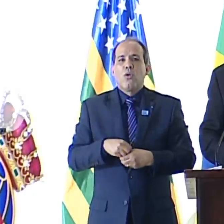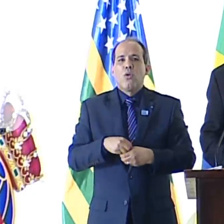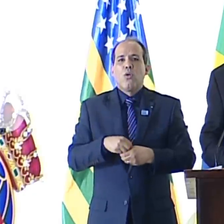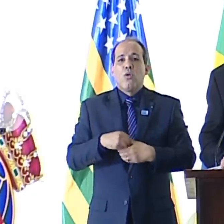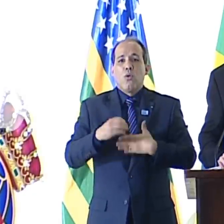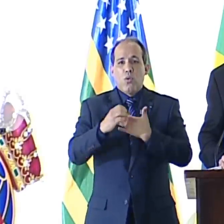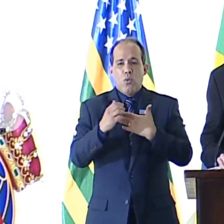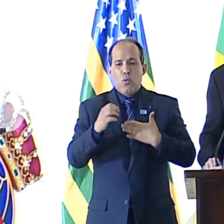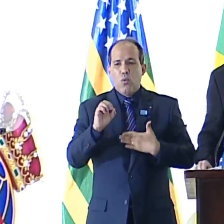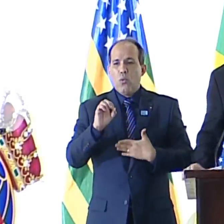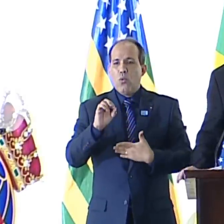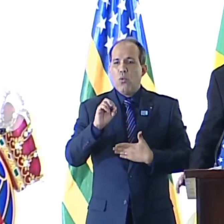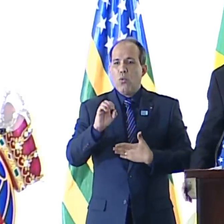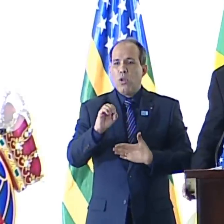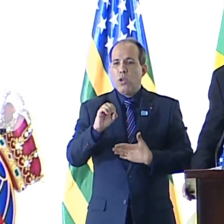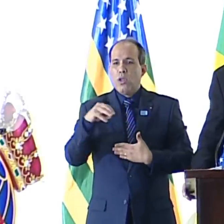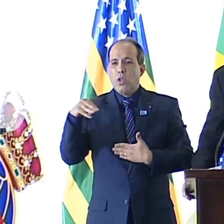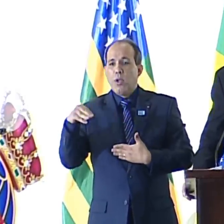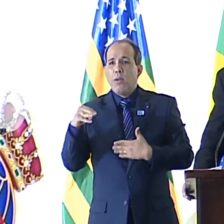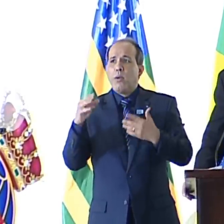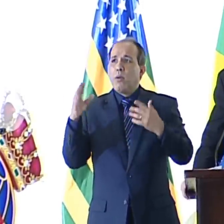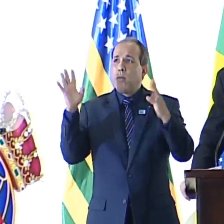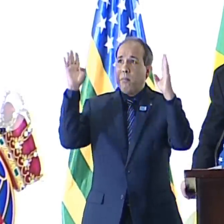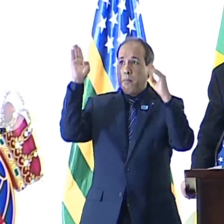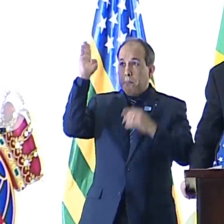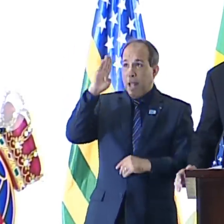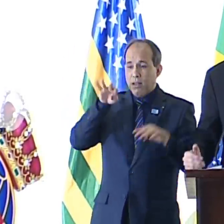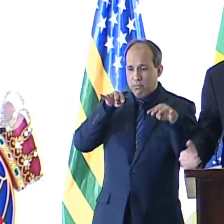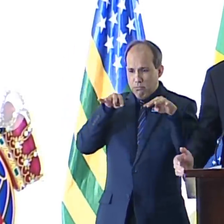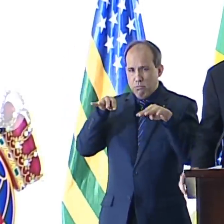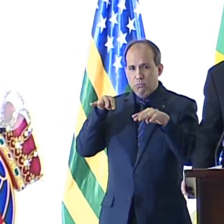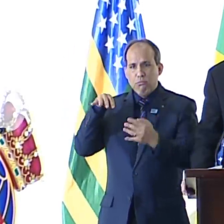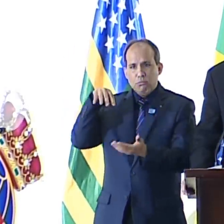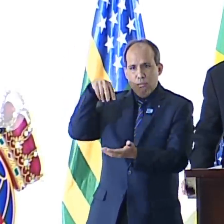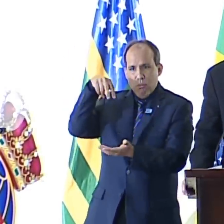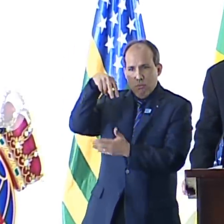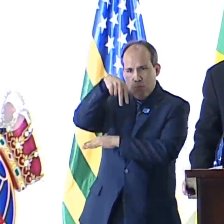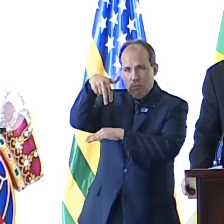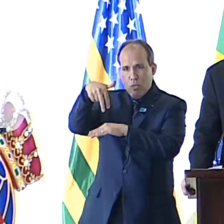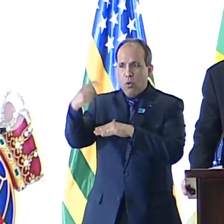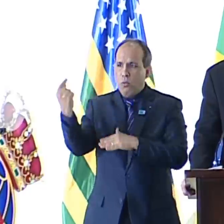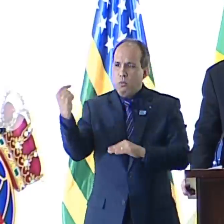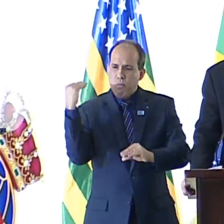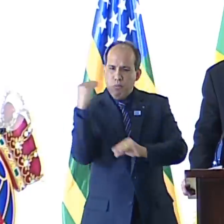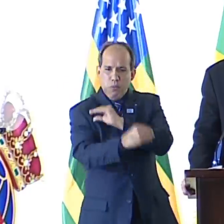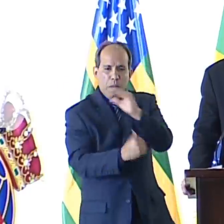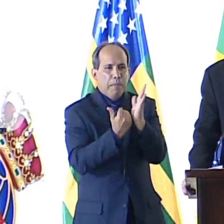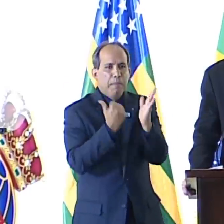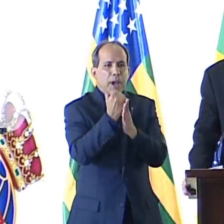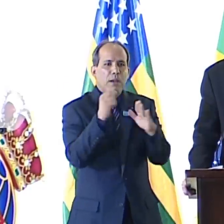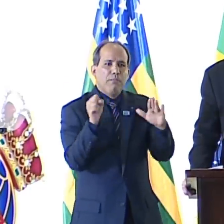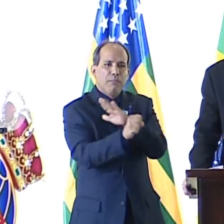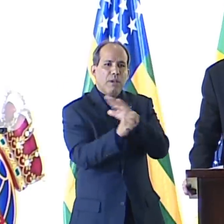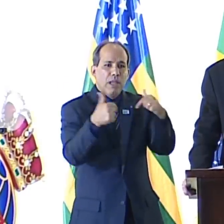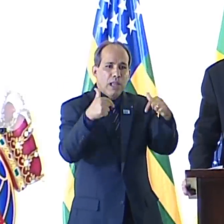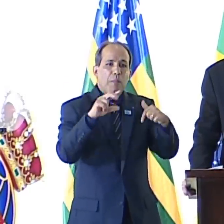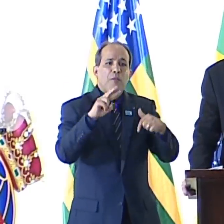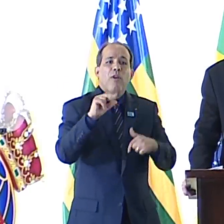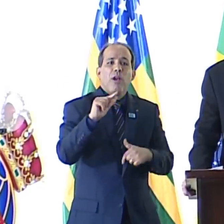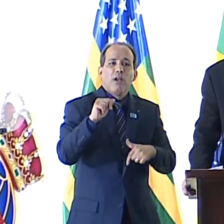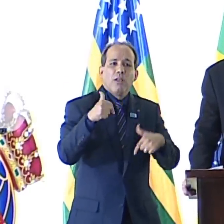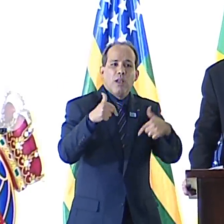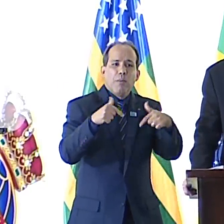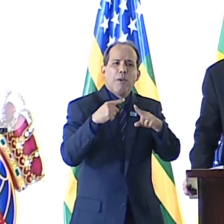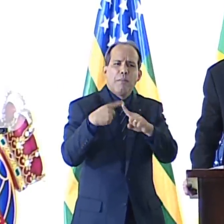nas grandes cadeias globais de produção para receber mais investimentos, criar muito mais empregos e torná-nos uma